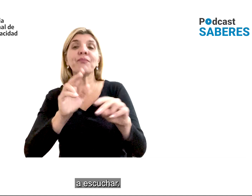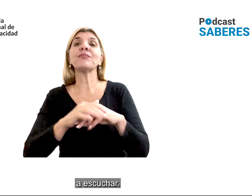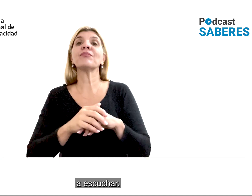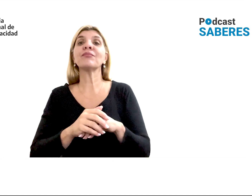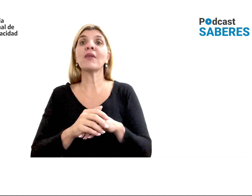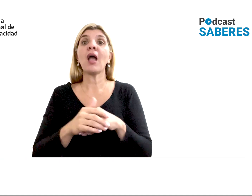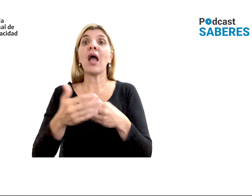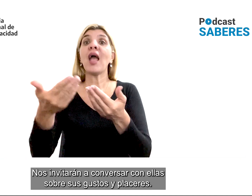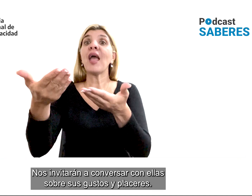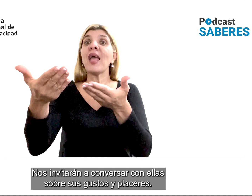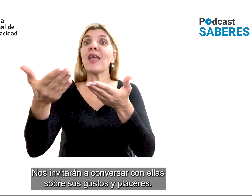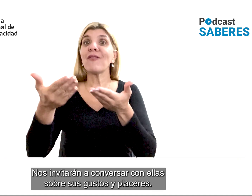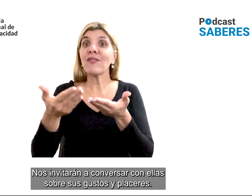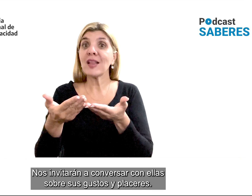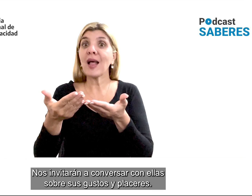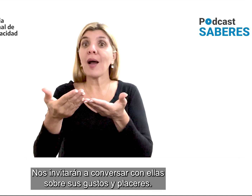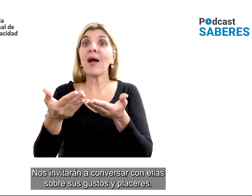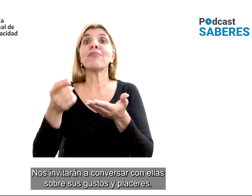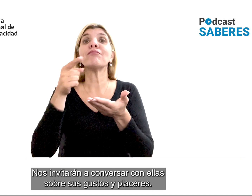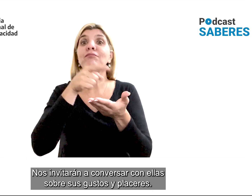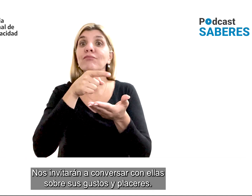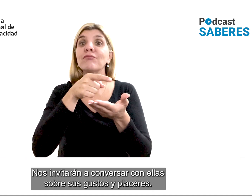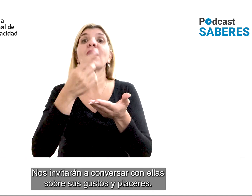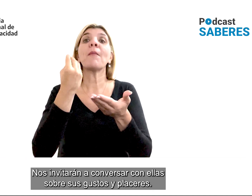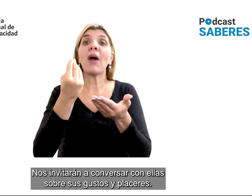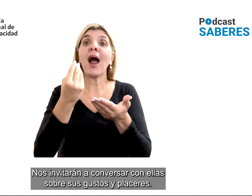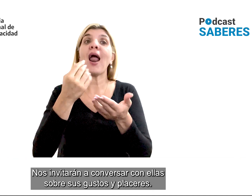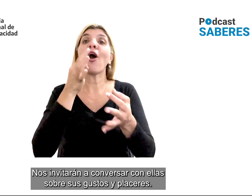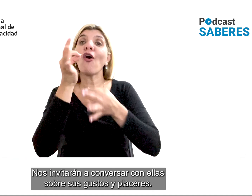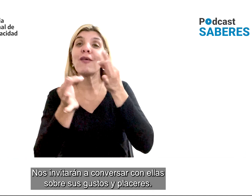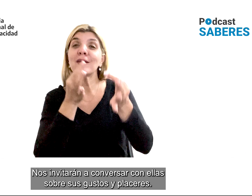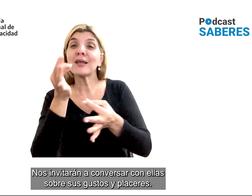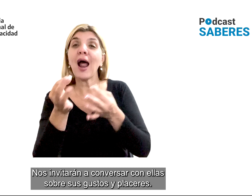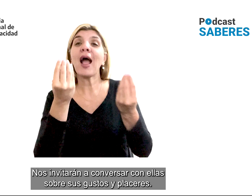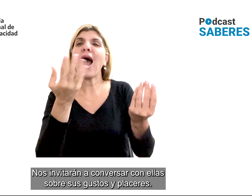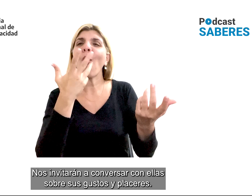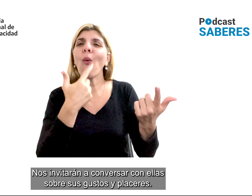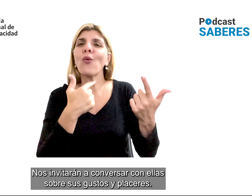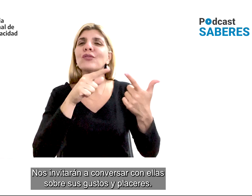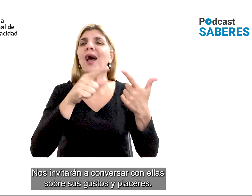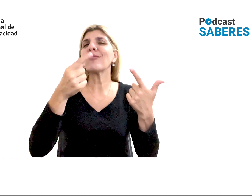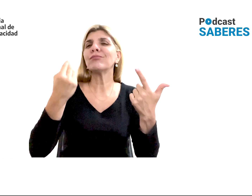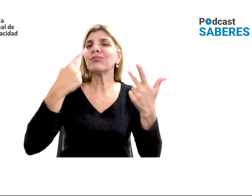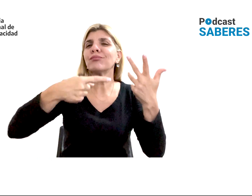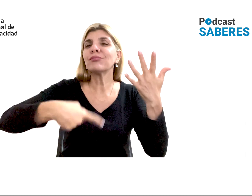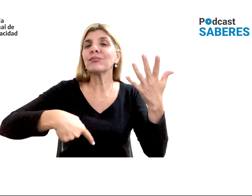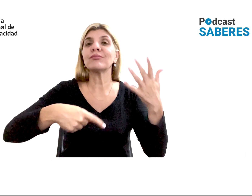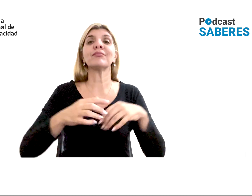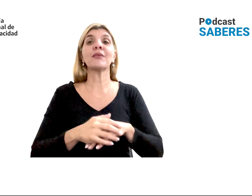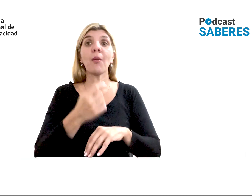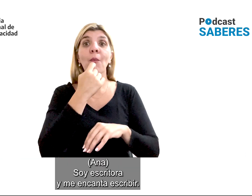escuchar. Nos invitarán a conversar con ellas sobre sus gustos y placeres.